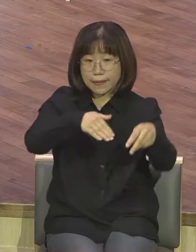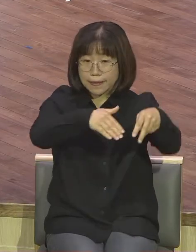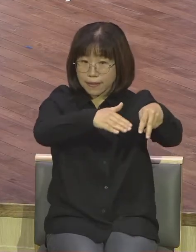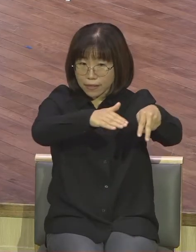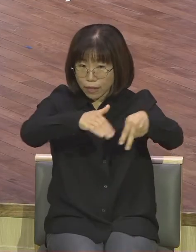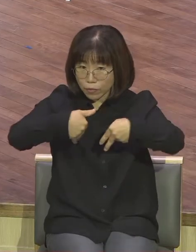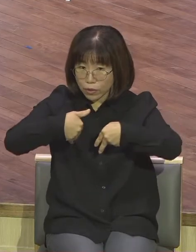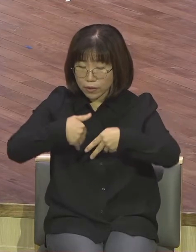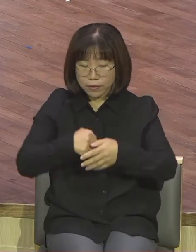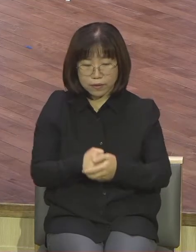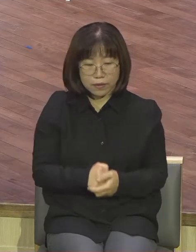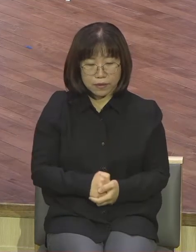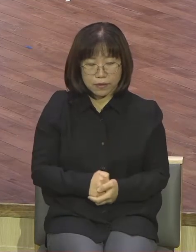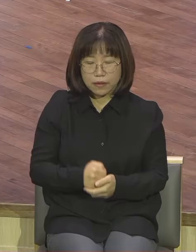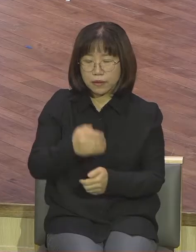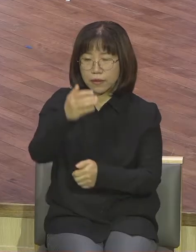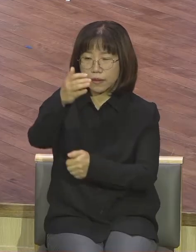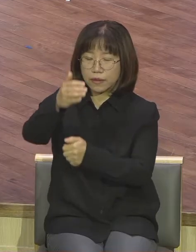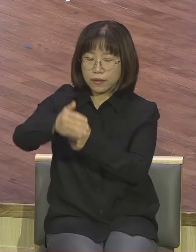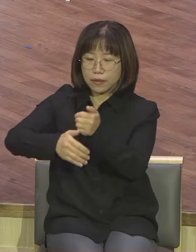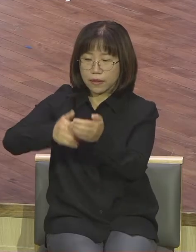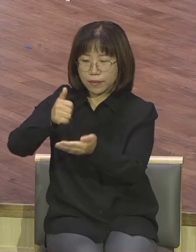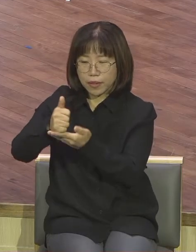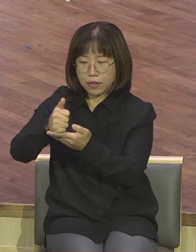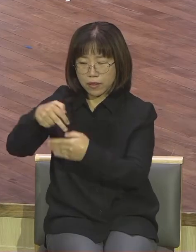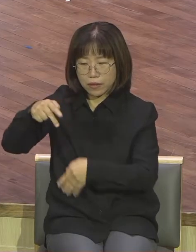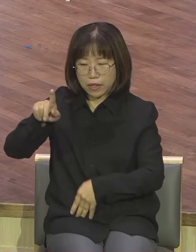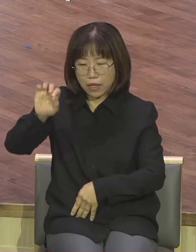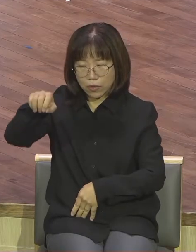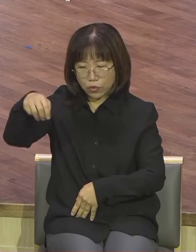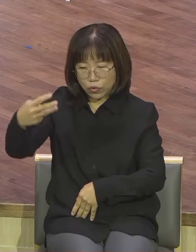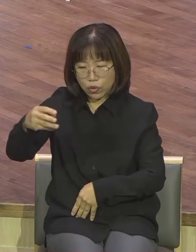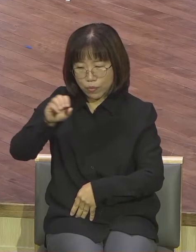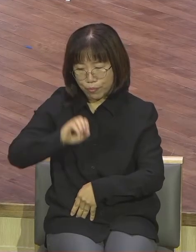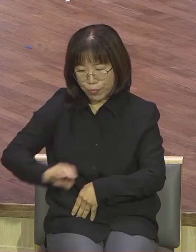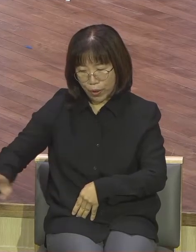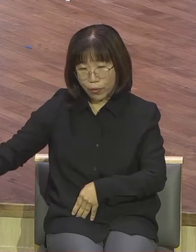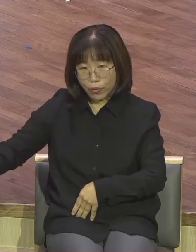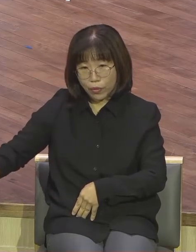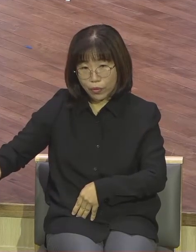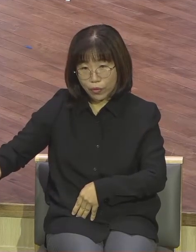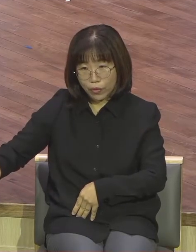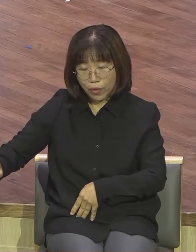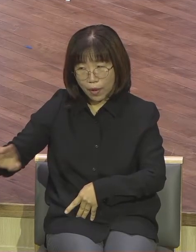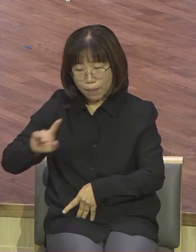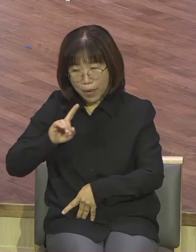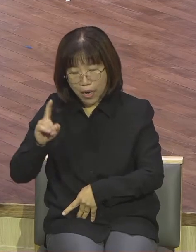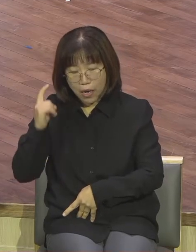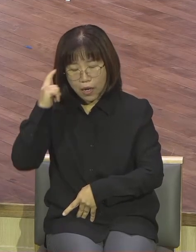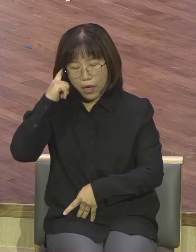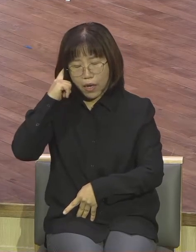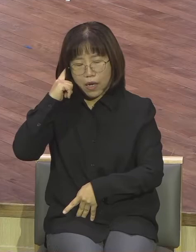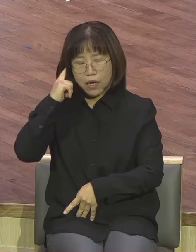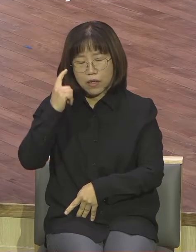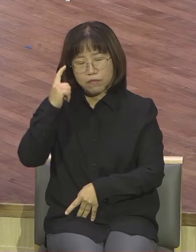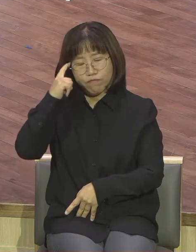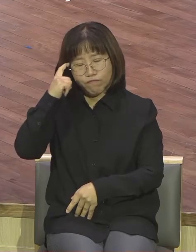하나님께서 사울을 버리셨다라고 하는 사실을 사울에게 선포한